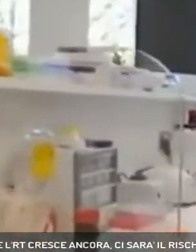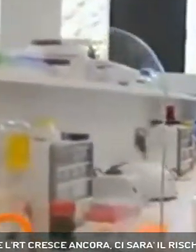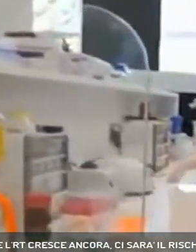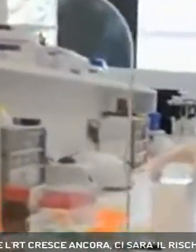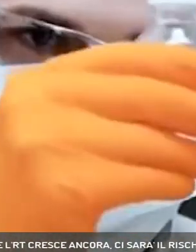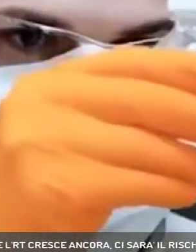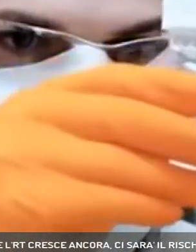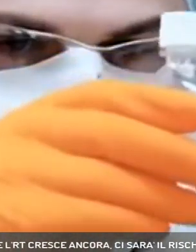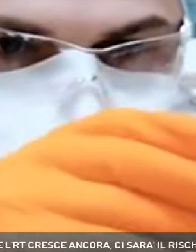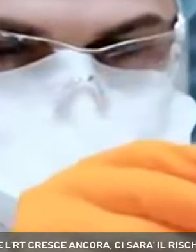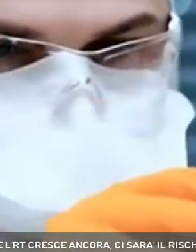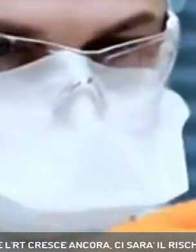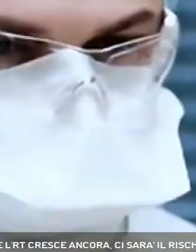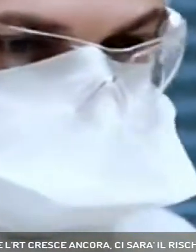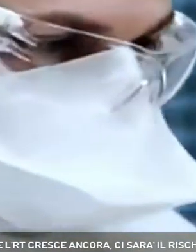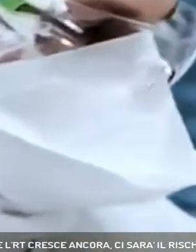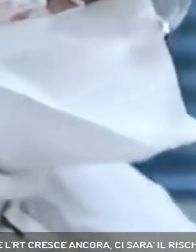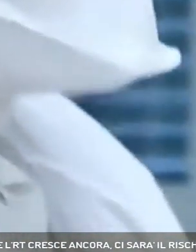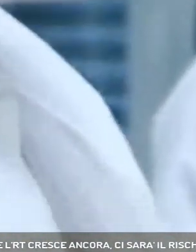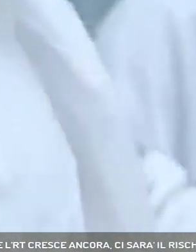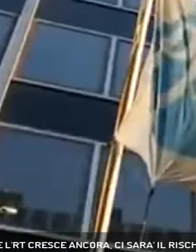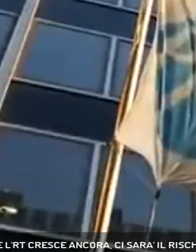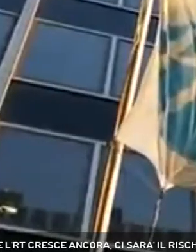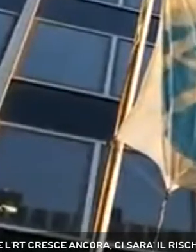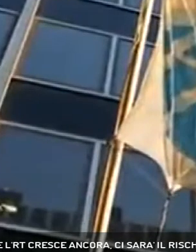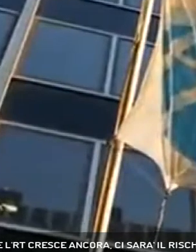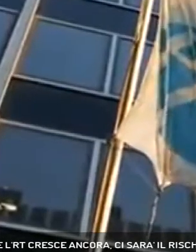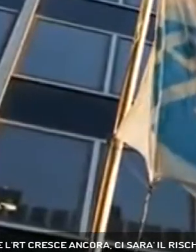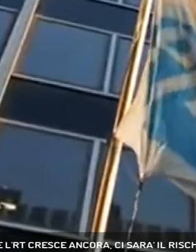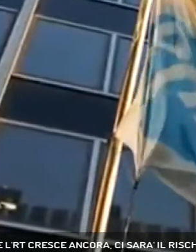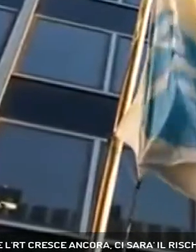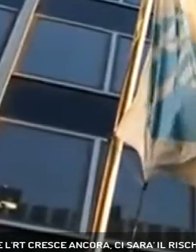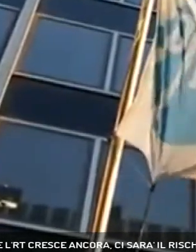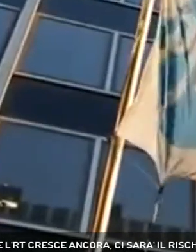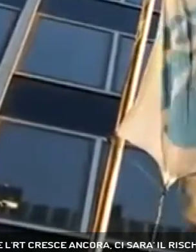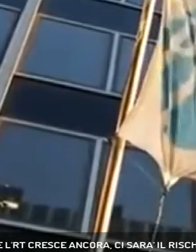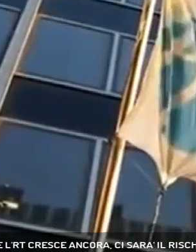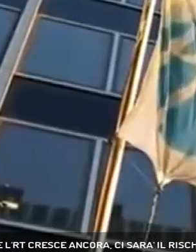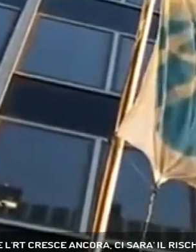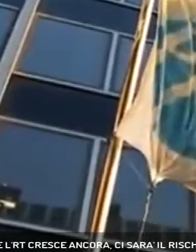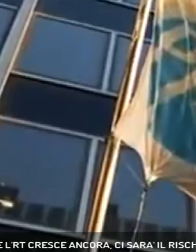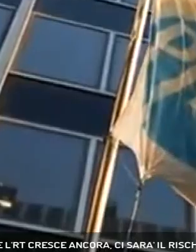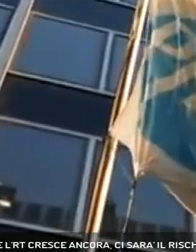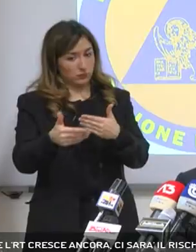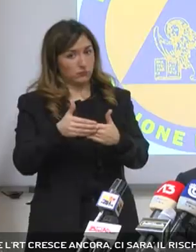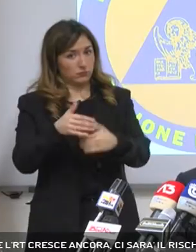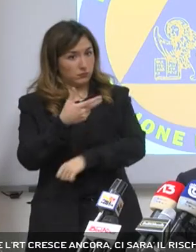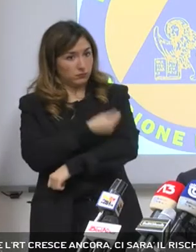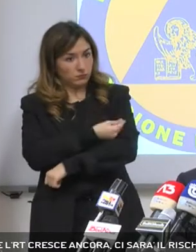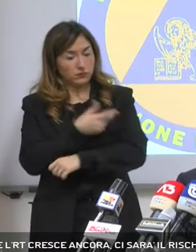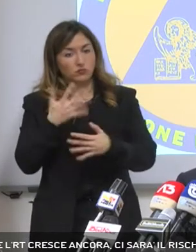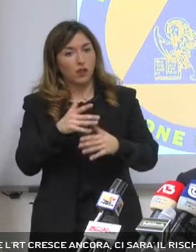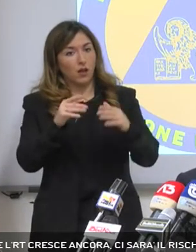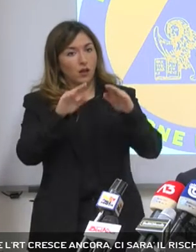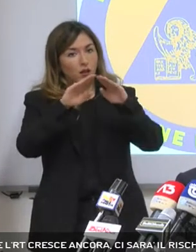vaccini anticovida a partire dal siero Pfizer che necessita di particolari condizioni di conservazione. Vi avviso già che abbiamo comprato i